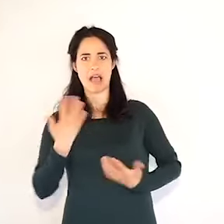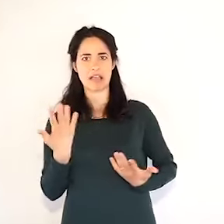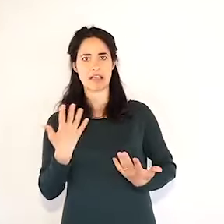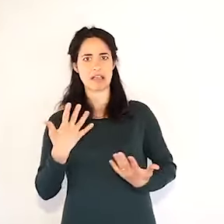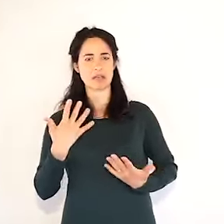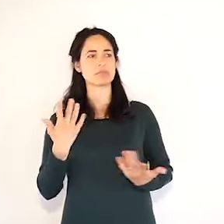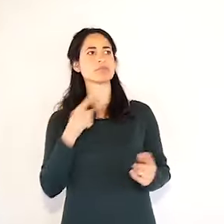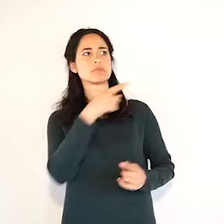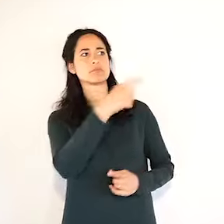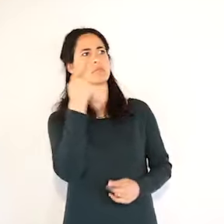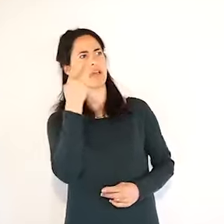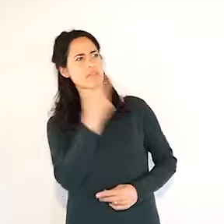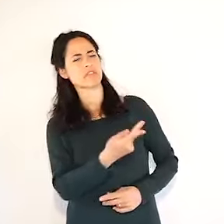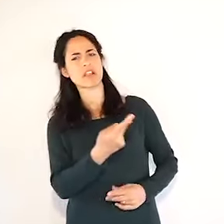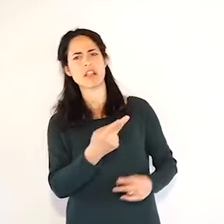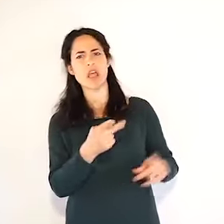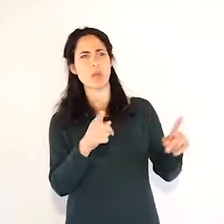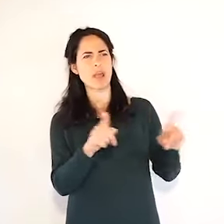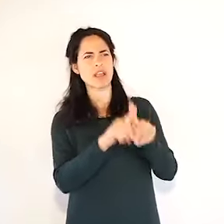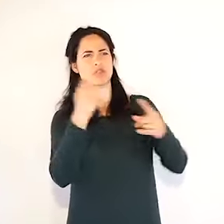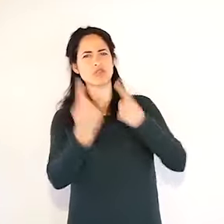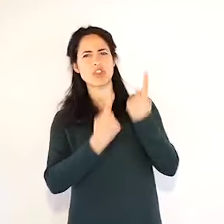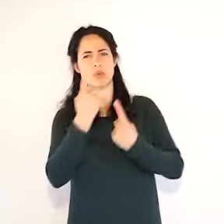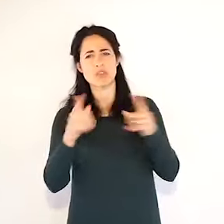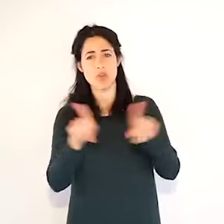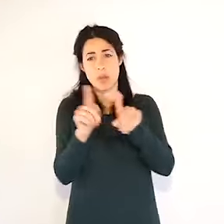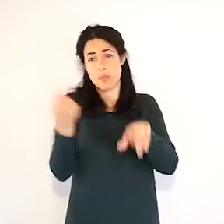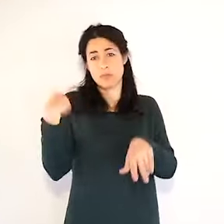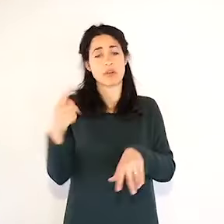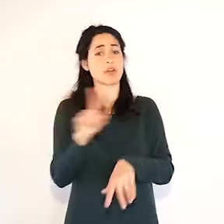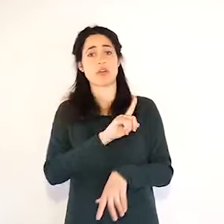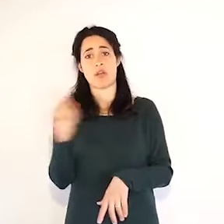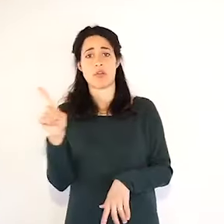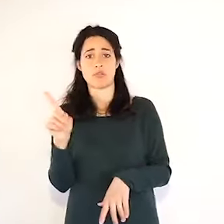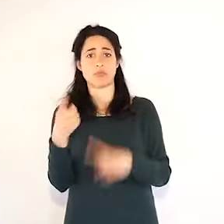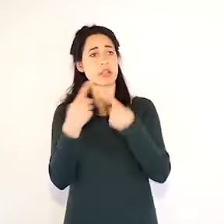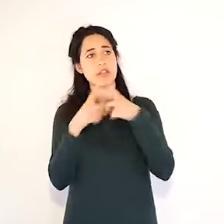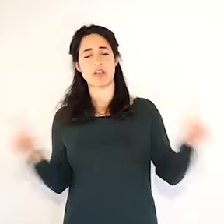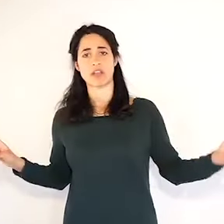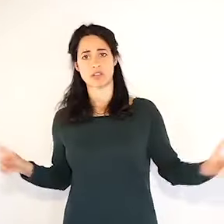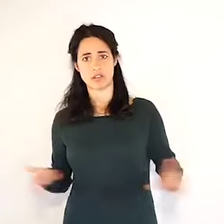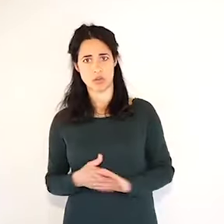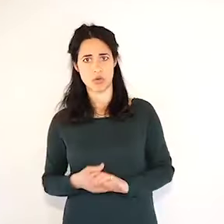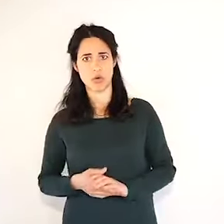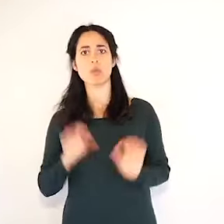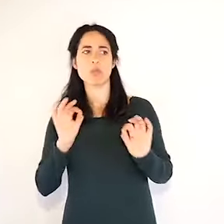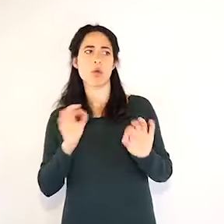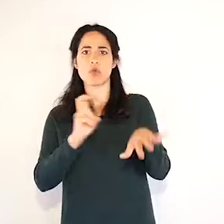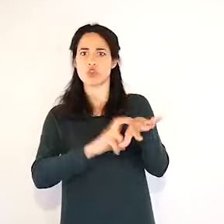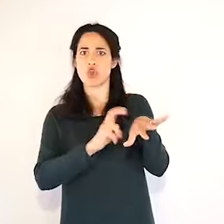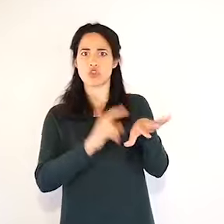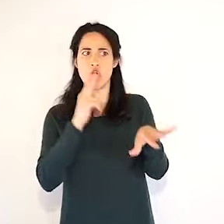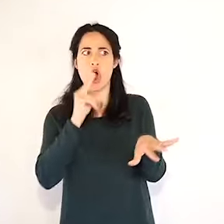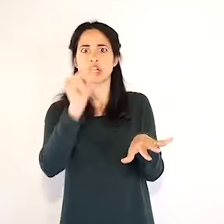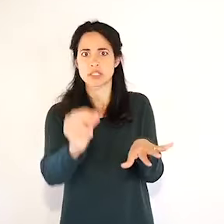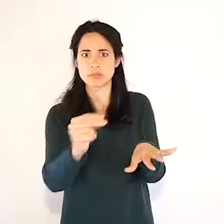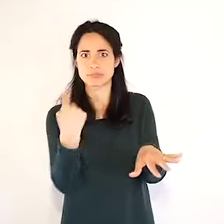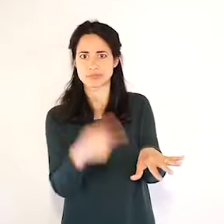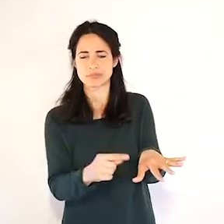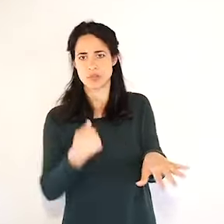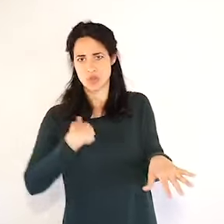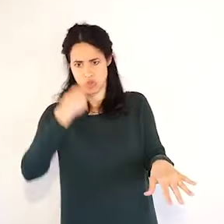almeno 15-20 giorni fa. Secondo me significa che la malattia si presenta in una forma